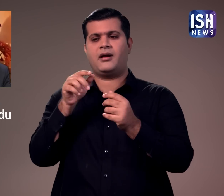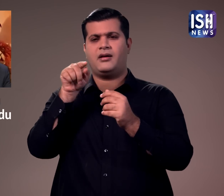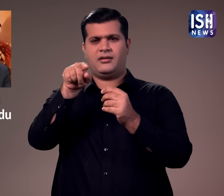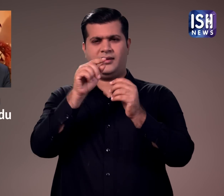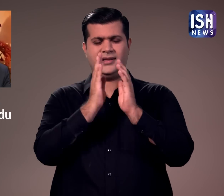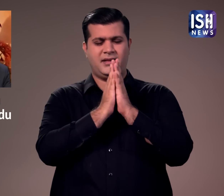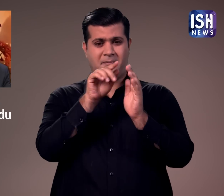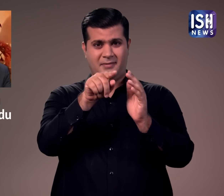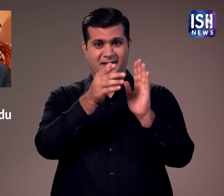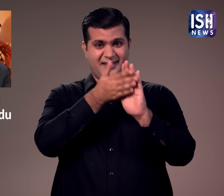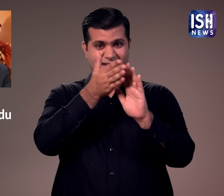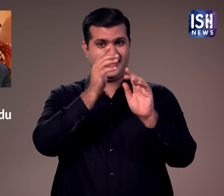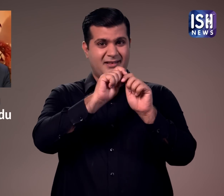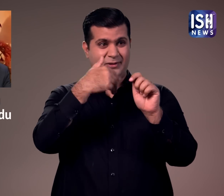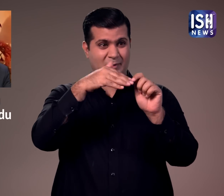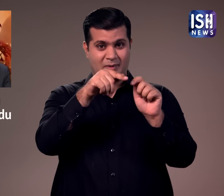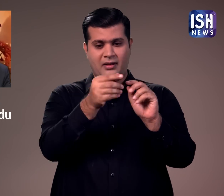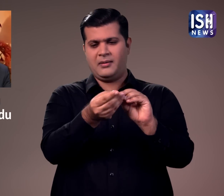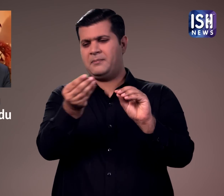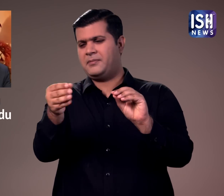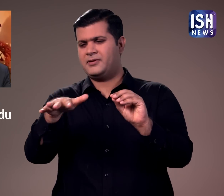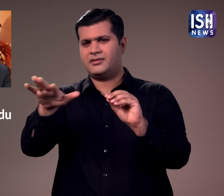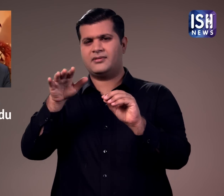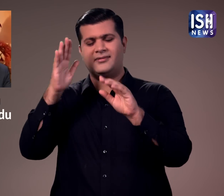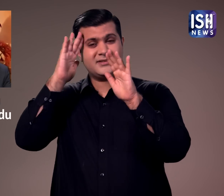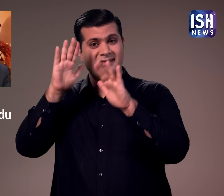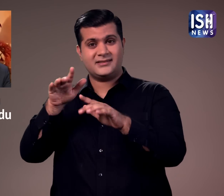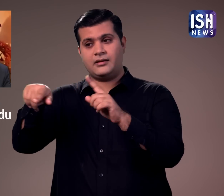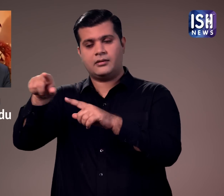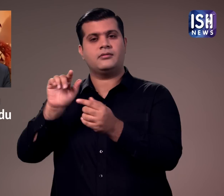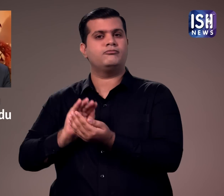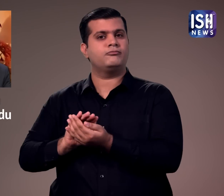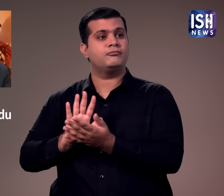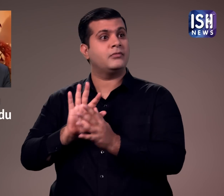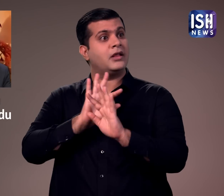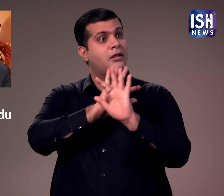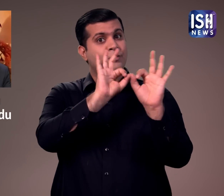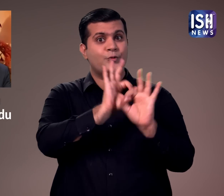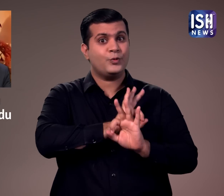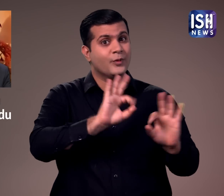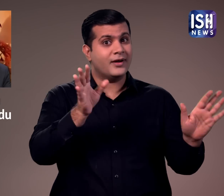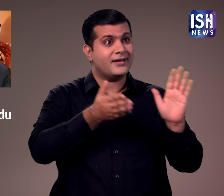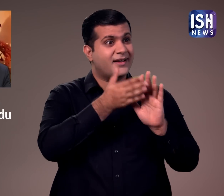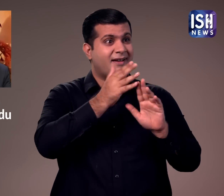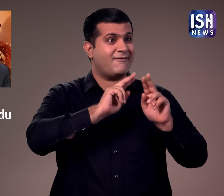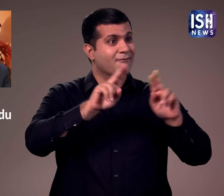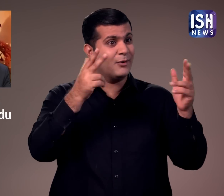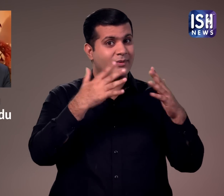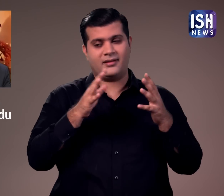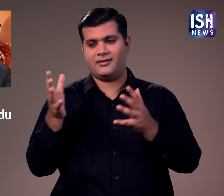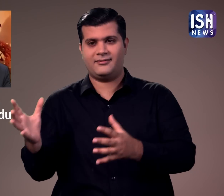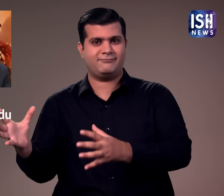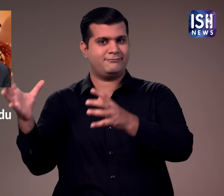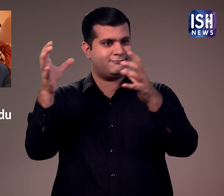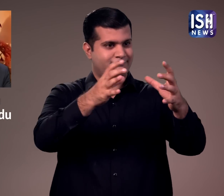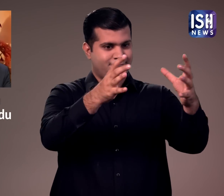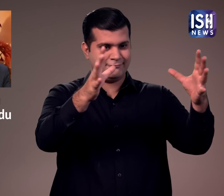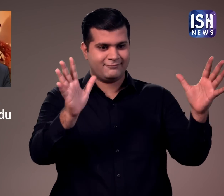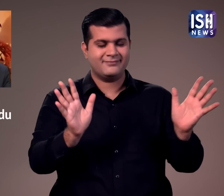मूर्तियों को मंदिर के पास रखा गया था जहां पुजारी रहते थे और मंदिर के तयार होने पर उन्हें स्तापित किया जाना था।